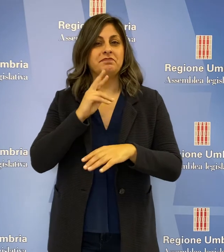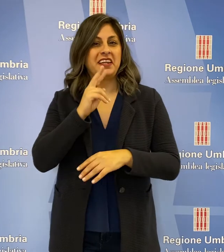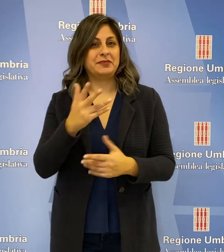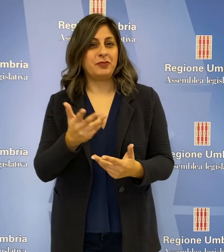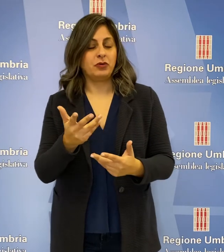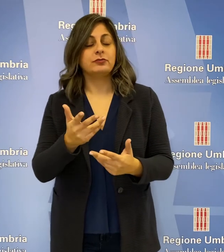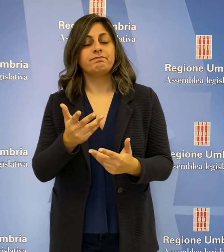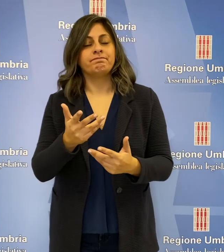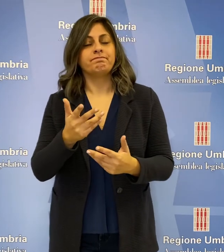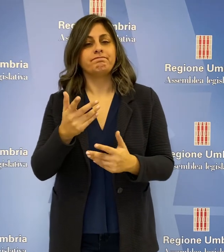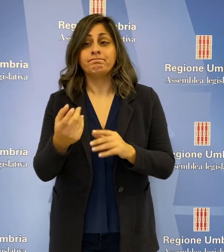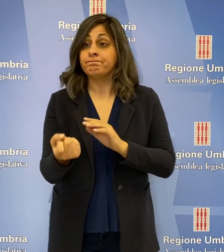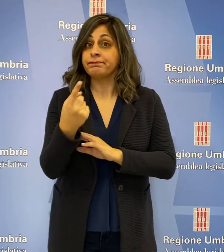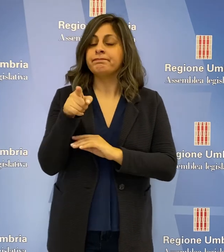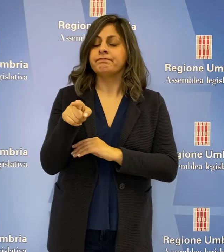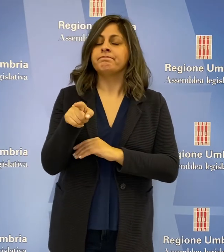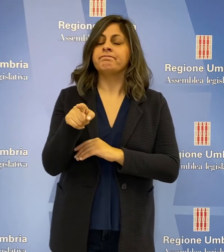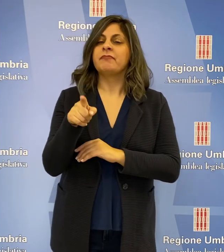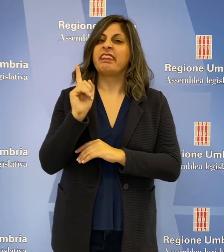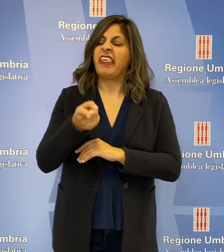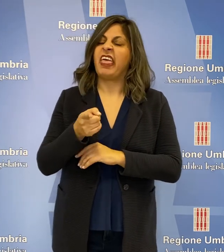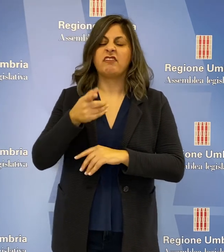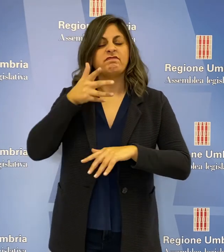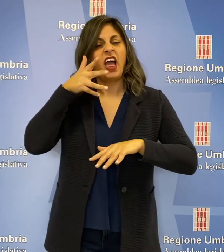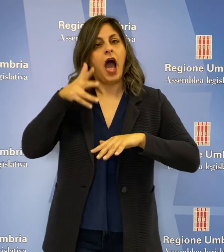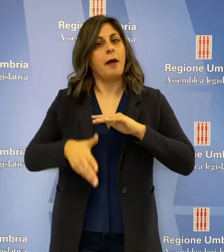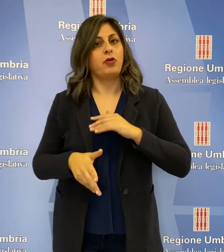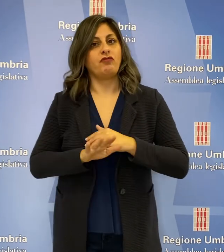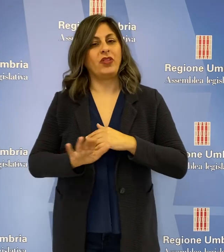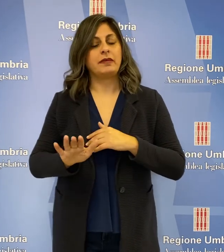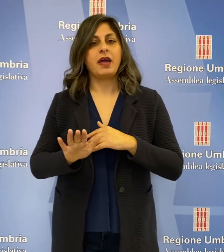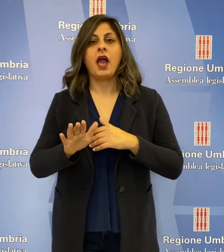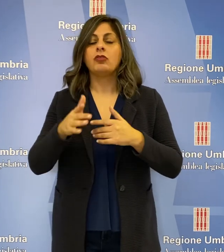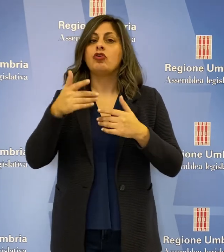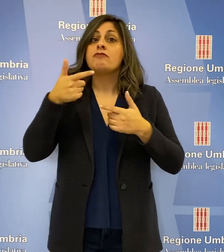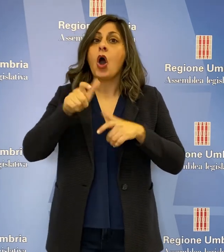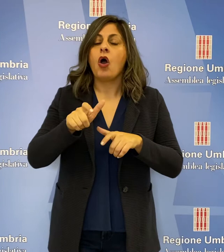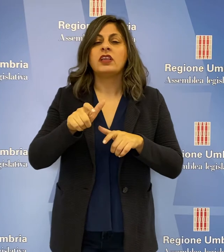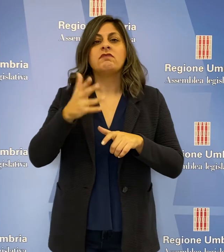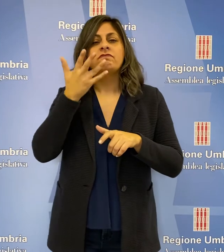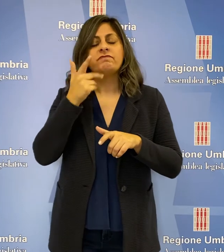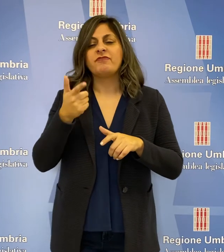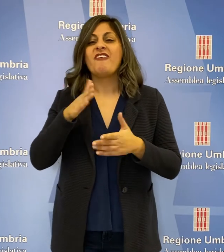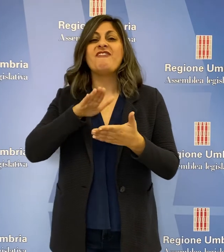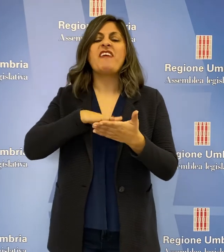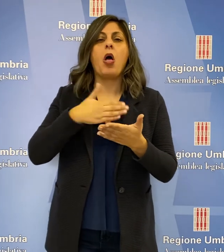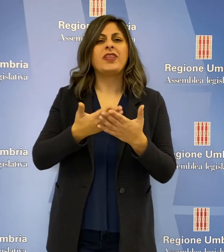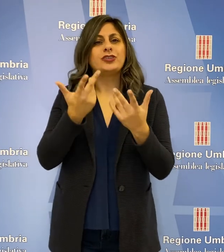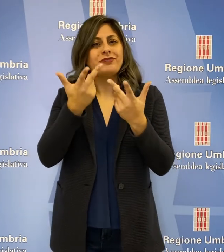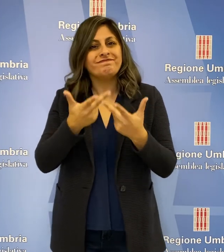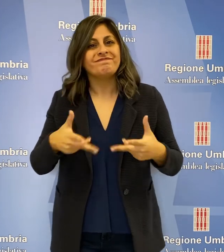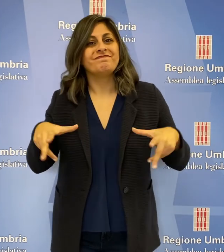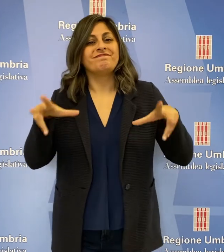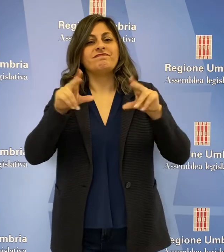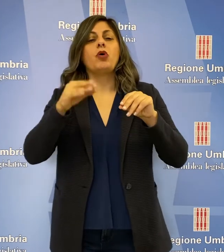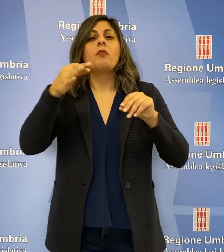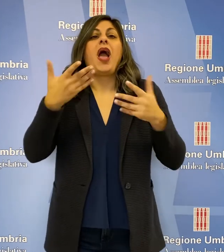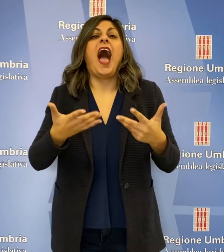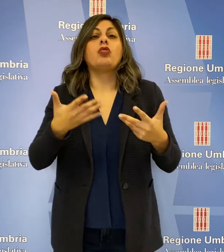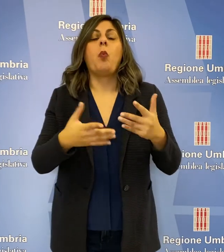Paola Agabiti ha risposto che la questione sollevata è meritevole di approfondimento nell'ottica di un processo di rivalutazione